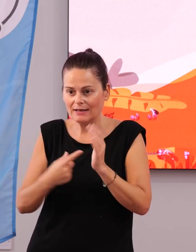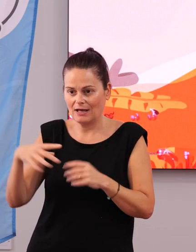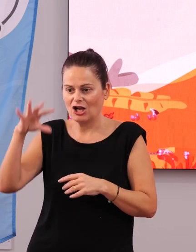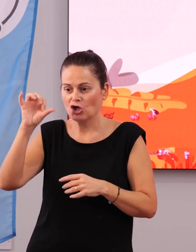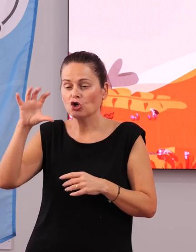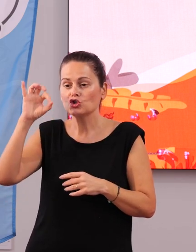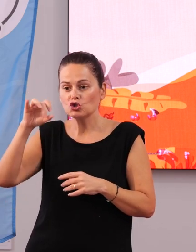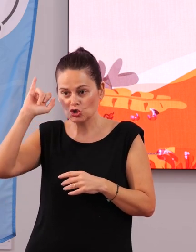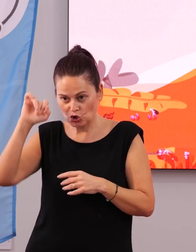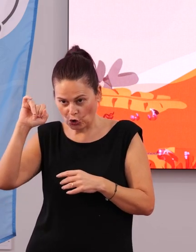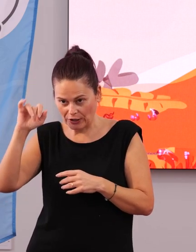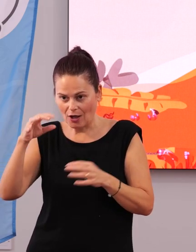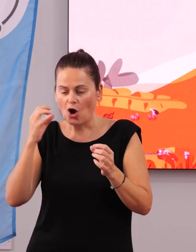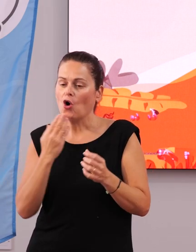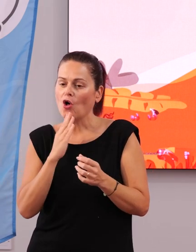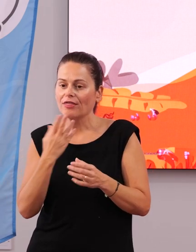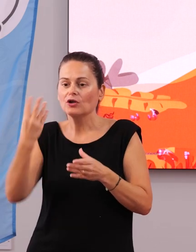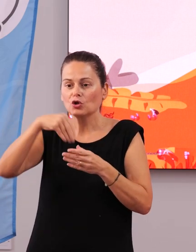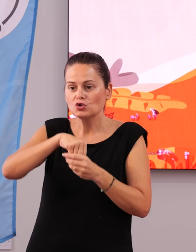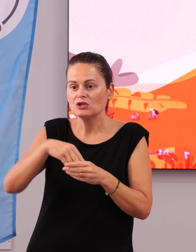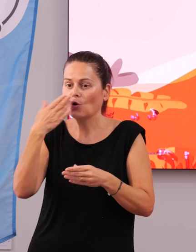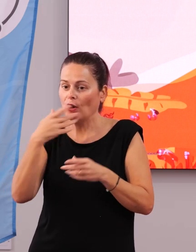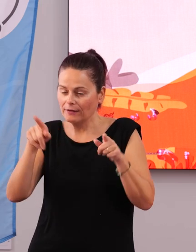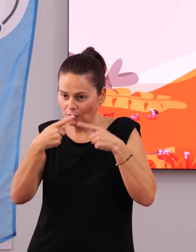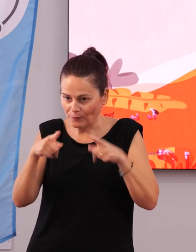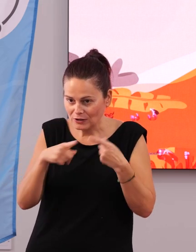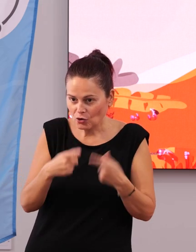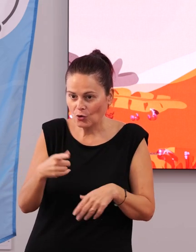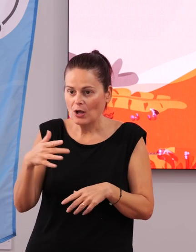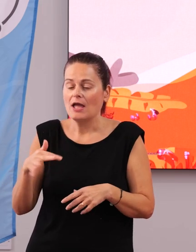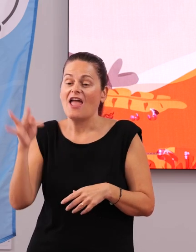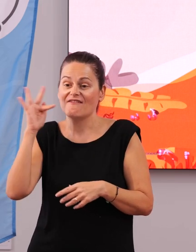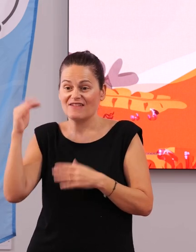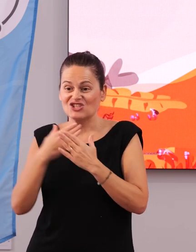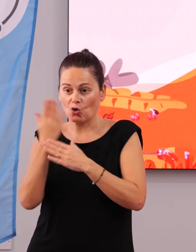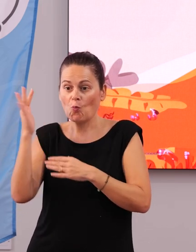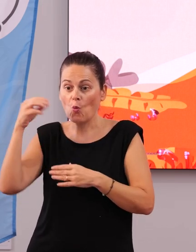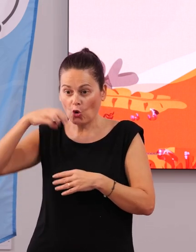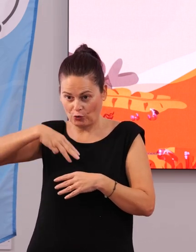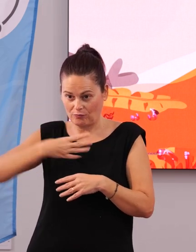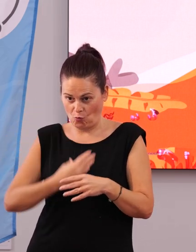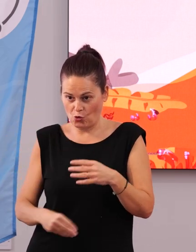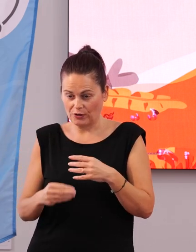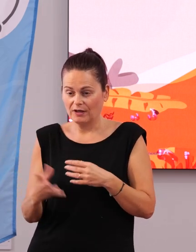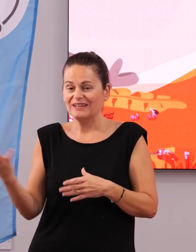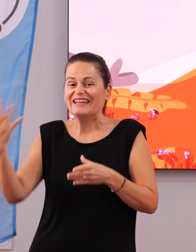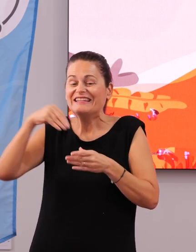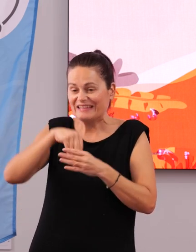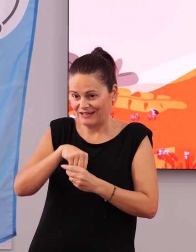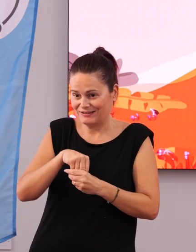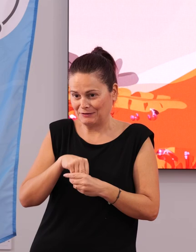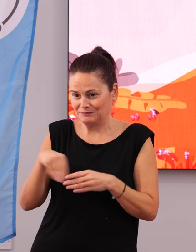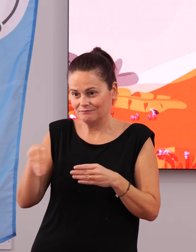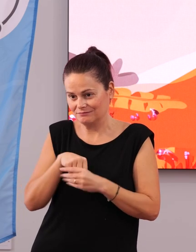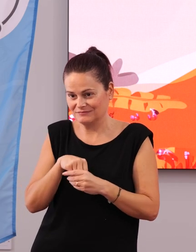de Ocio Inclusivo, El Colegio Beethoven, Fesormú y E, perdón, Intégrate. Para